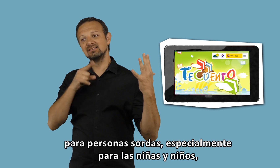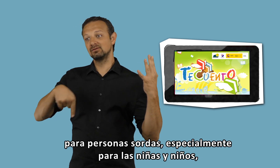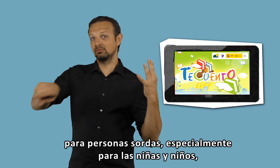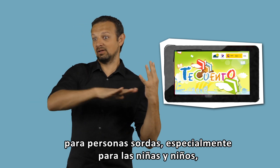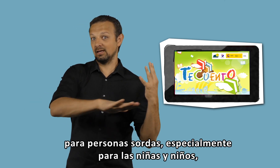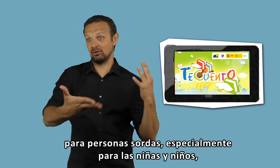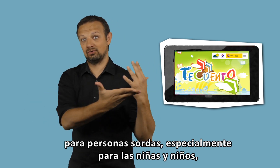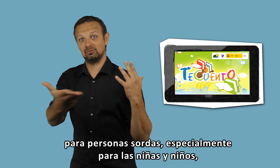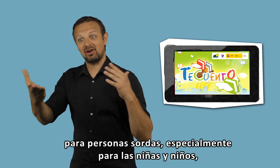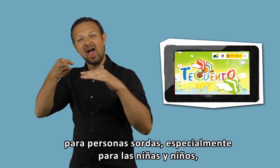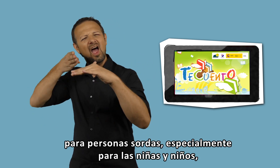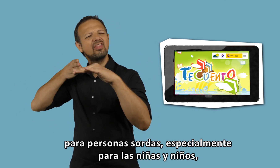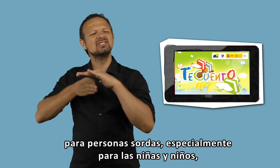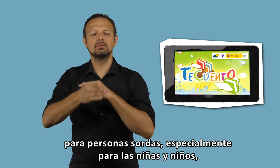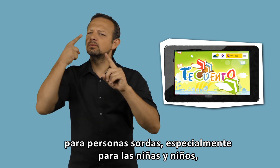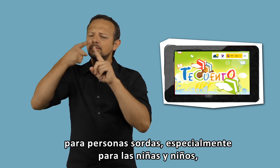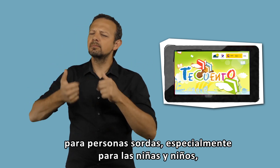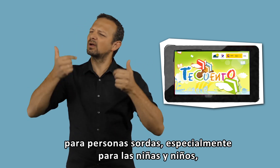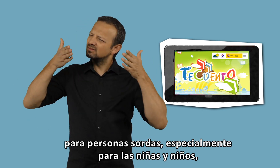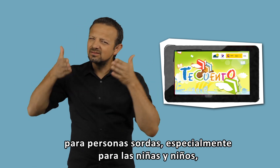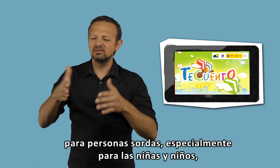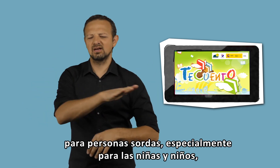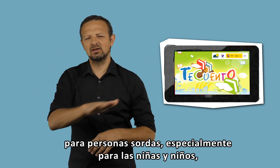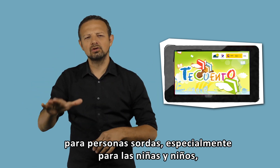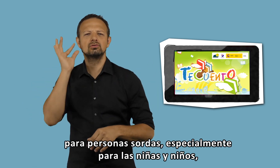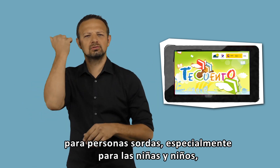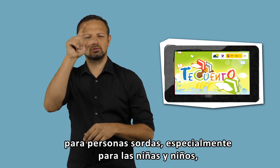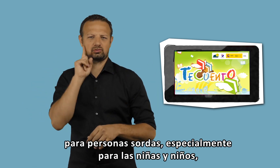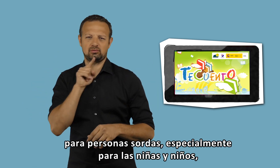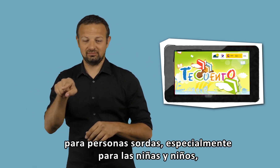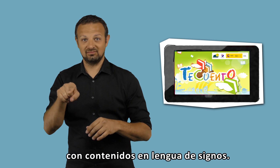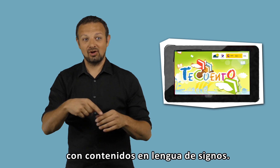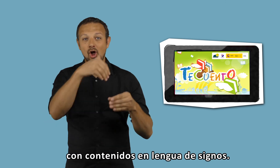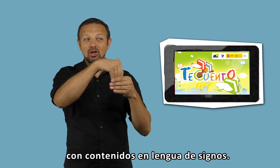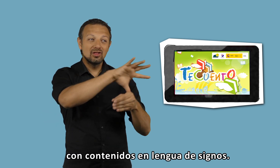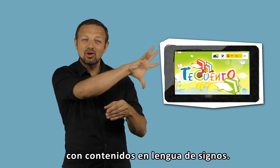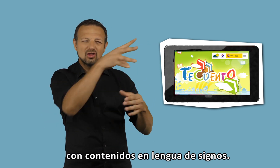personas sordas, especialmente para las niñas y niños, con contenidos en lengua de signos.